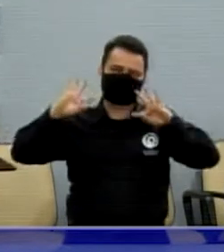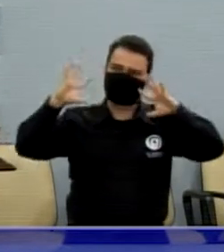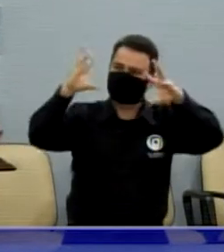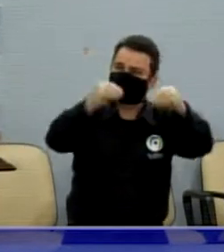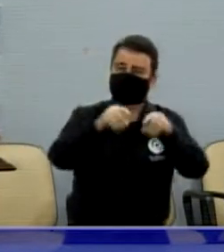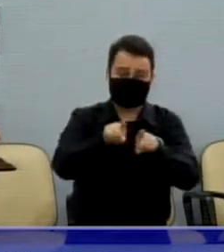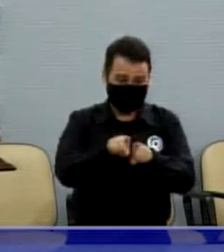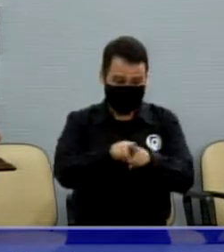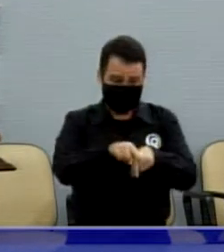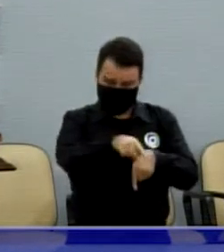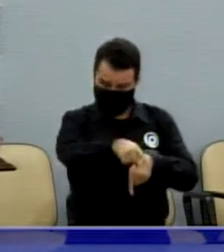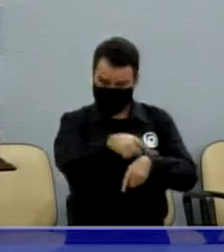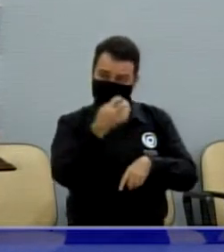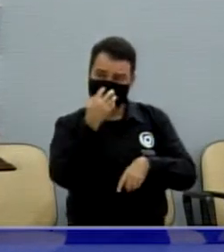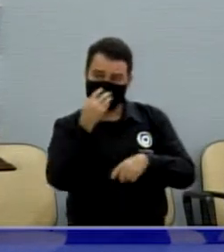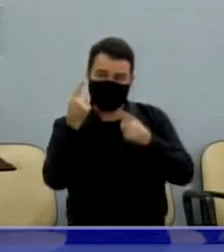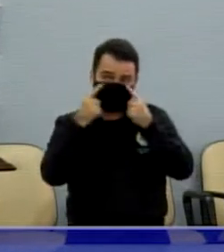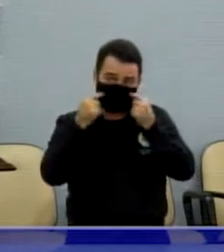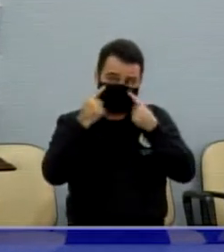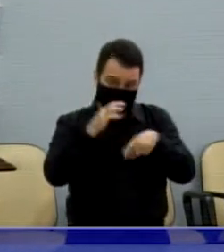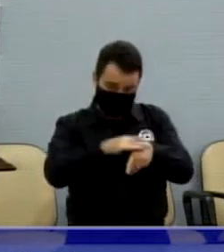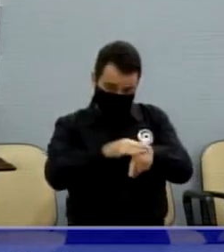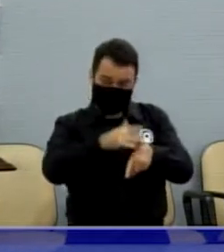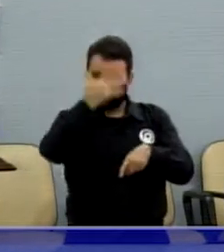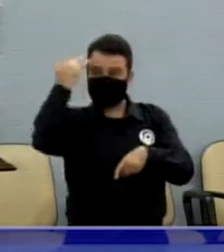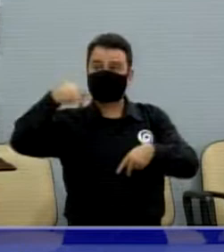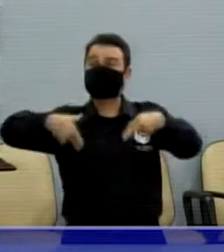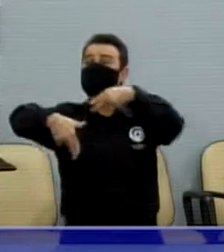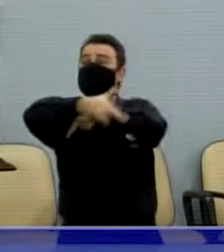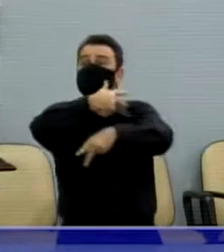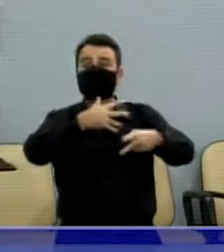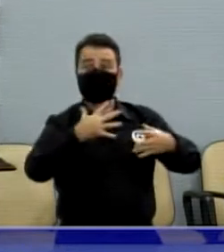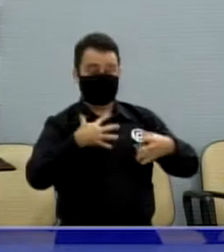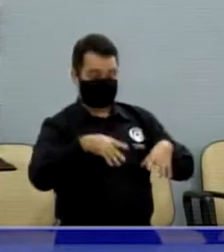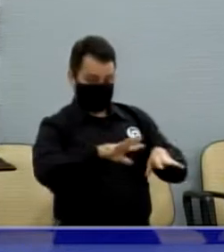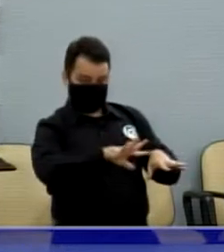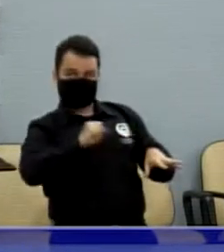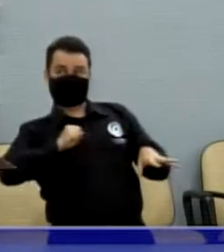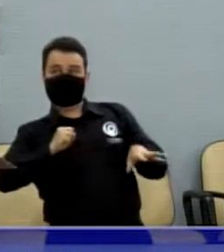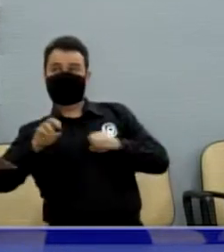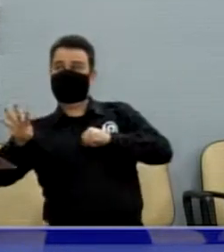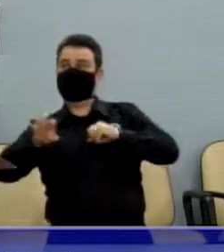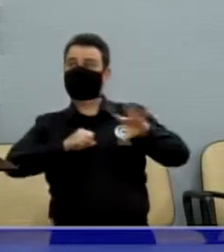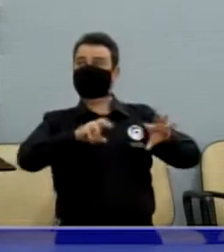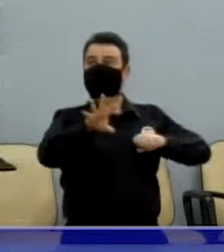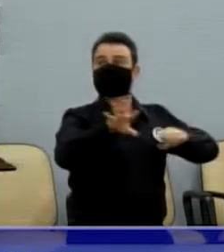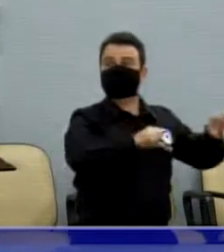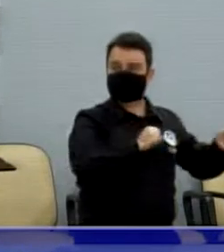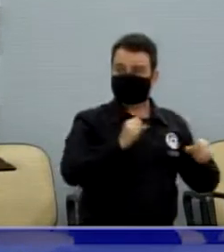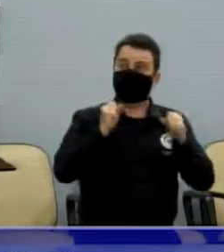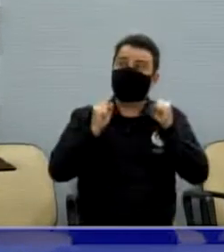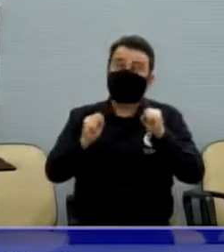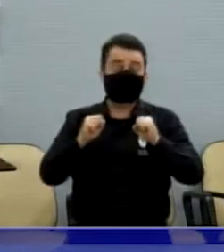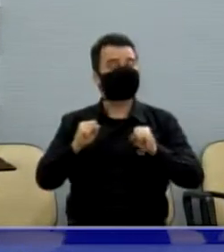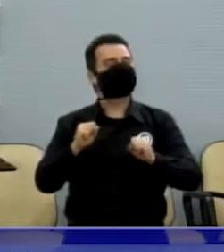transmitidas do animal para o ser humano. E está um caos. Se não tiver